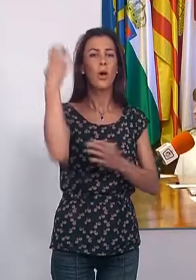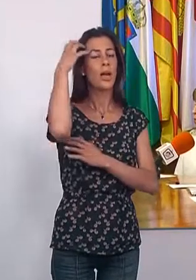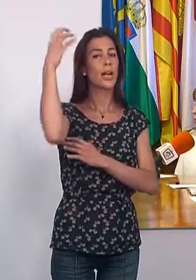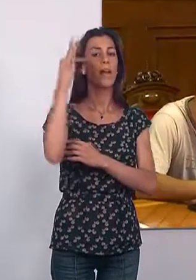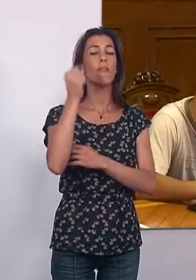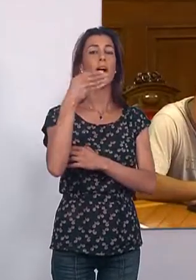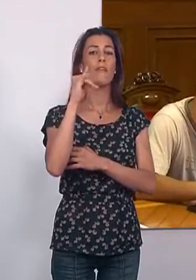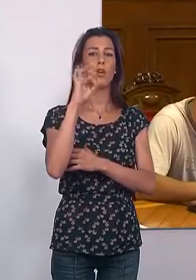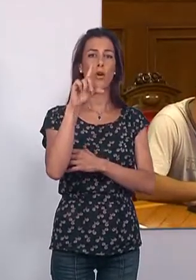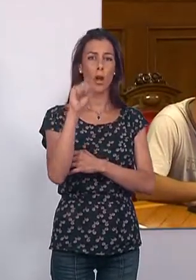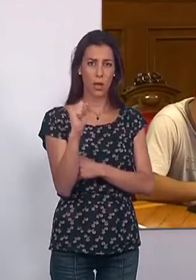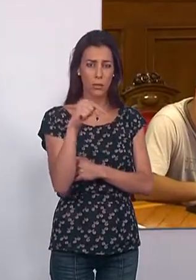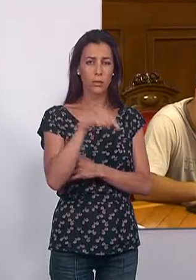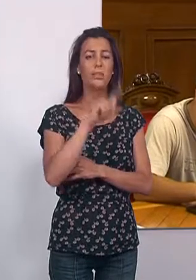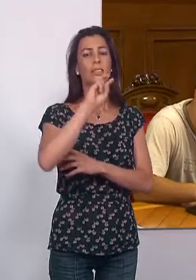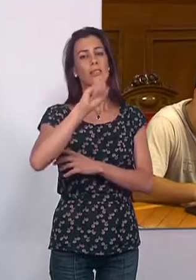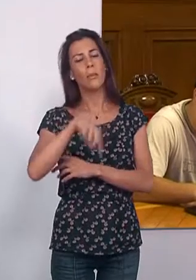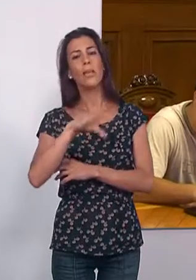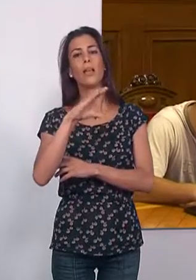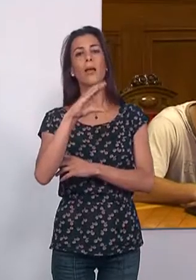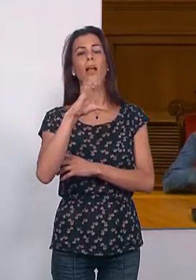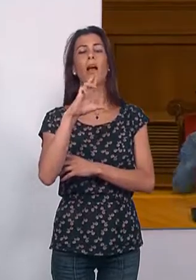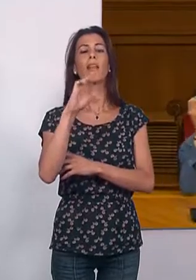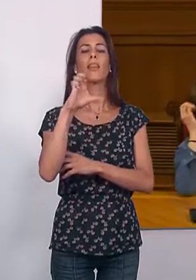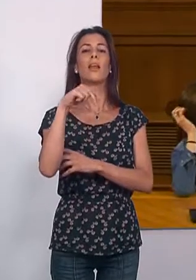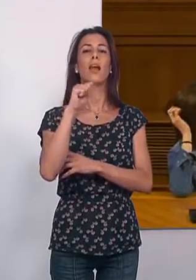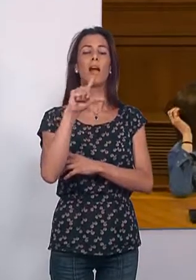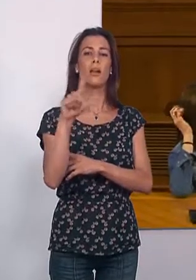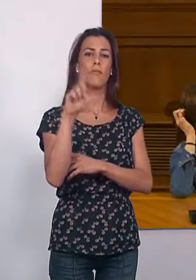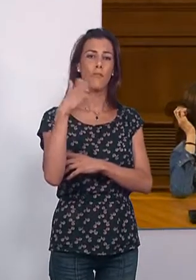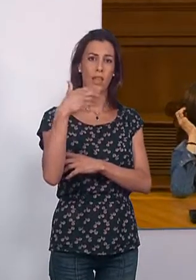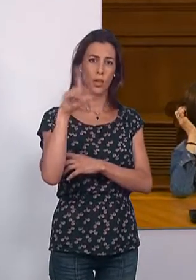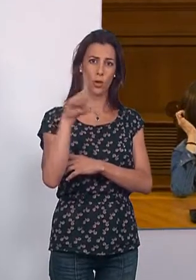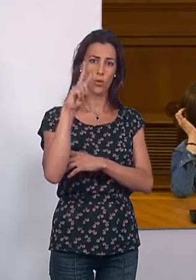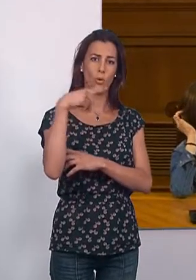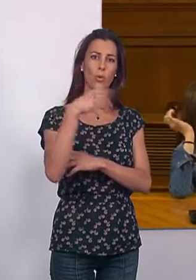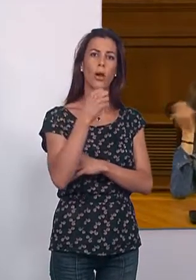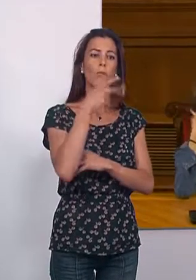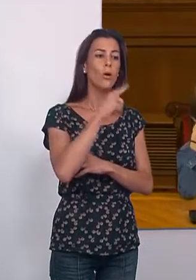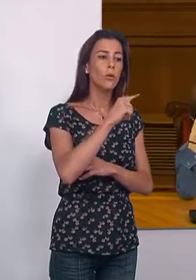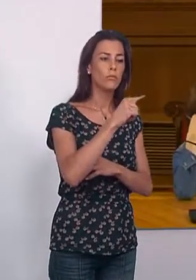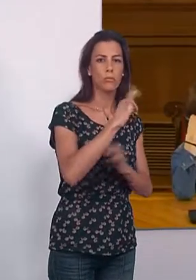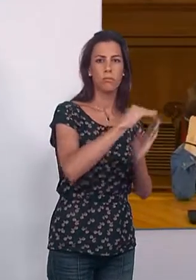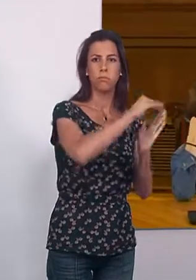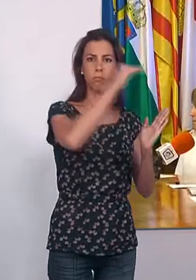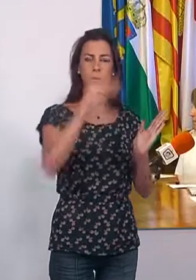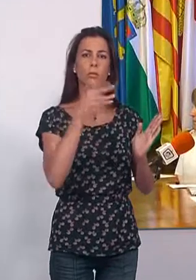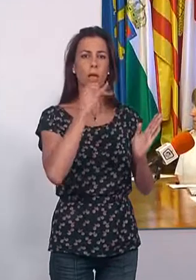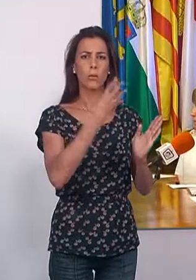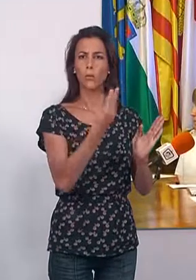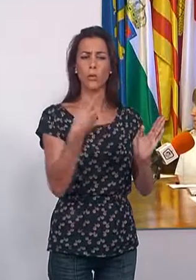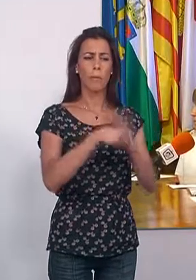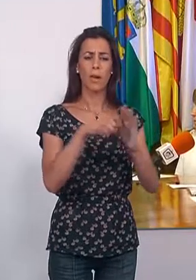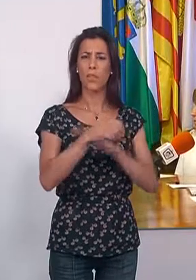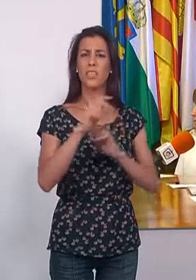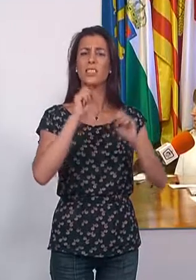Fabiola y Cardenal Belluga, que pasarían de tres a dos líneas desde primer curso de primaria. La edil de educación